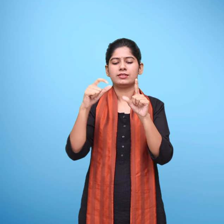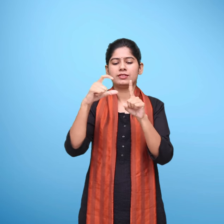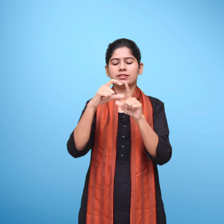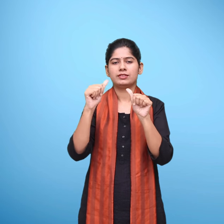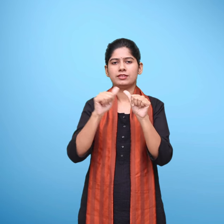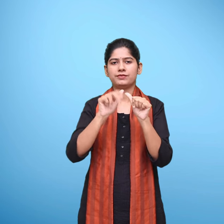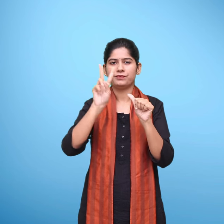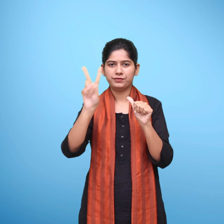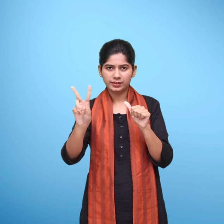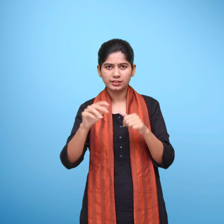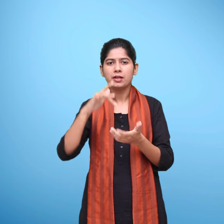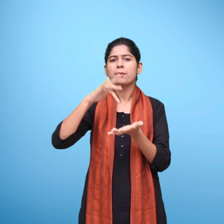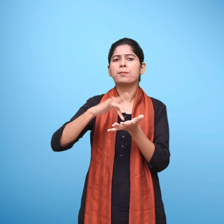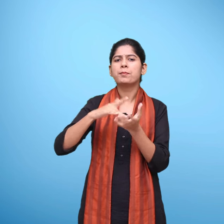रमेश थानवी